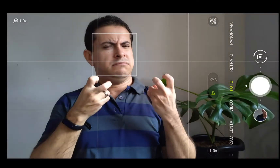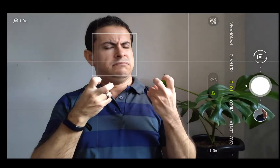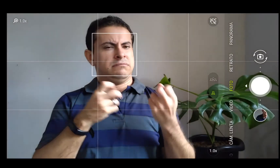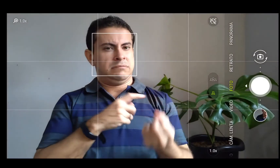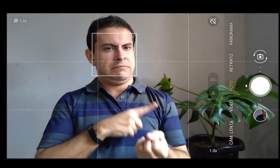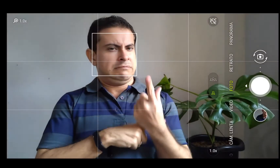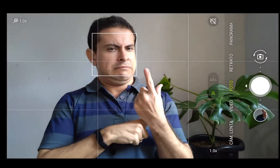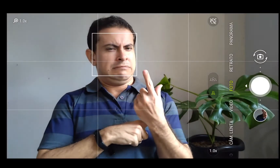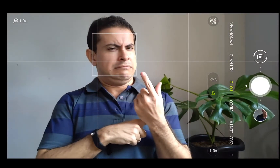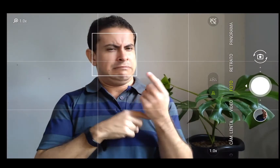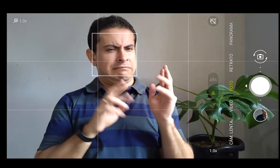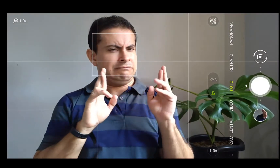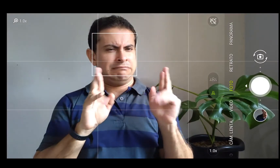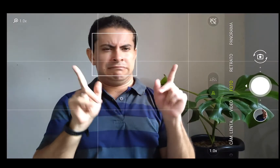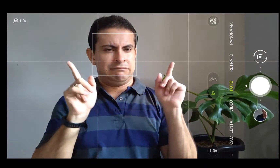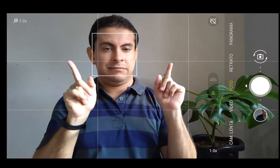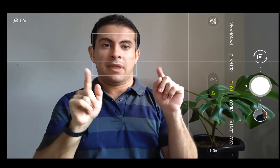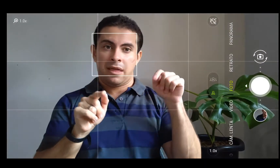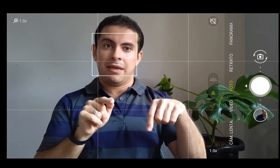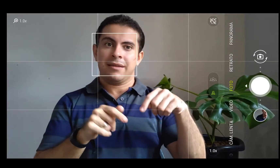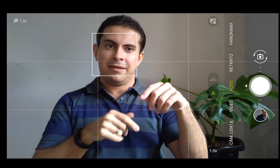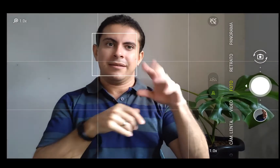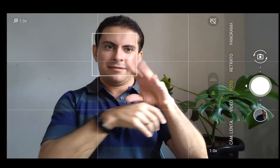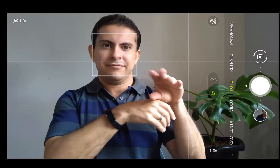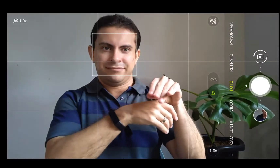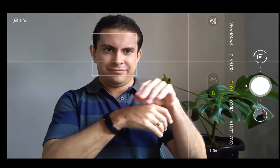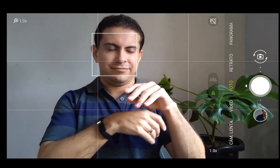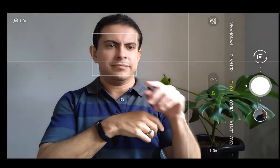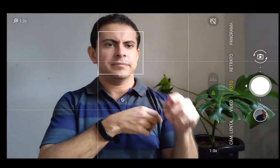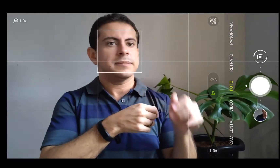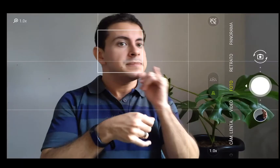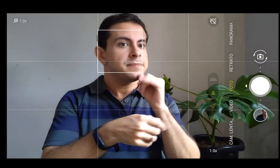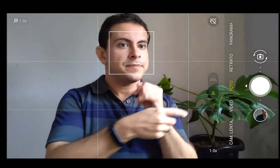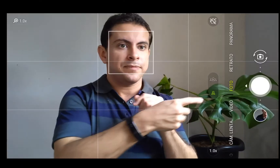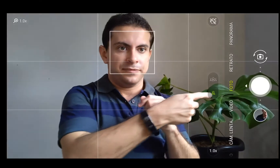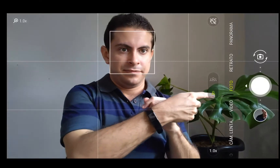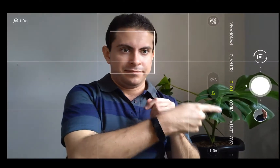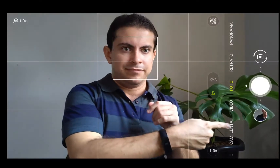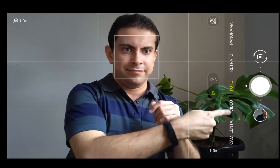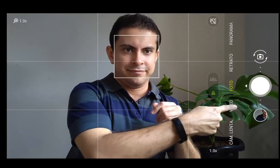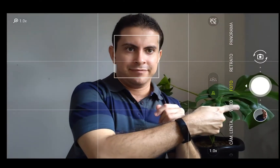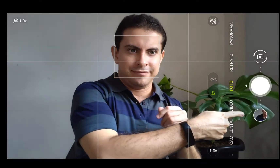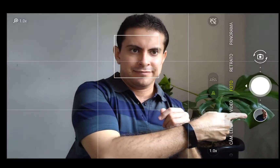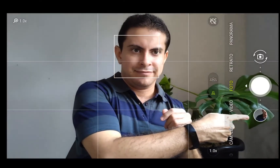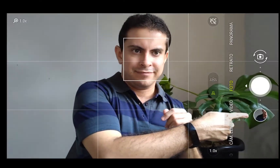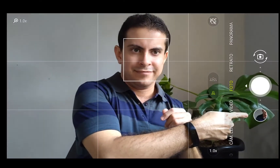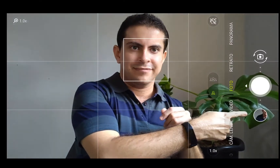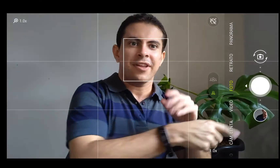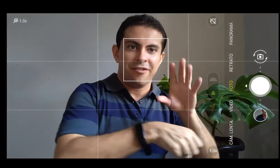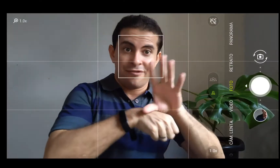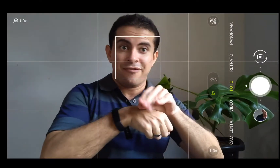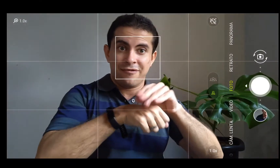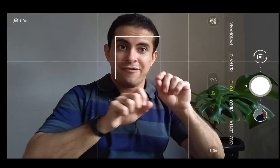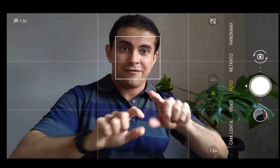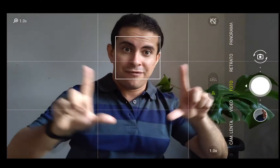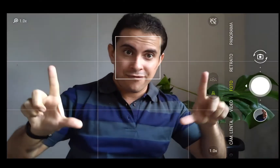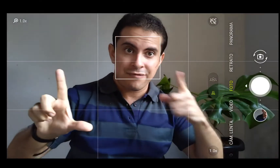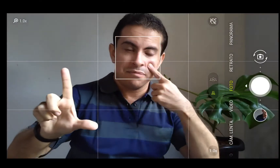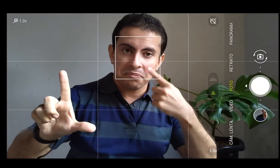app de câmera, por exemplo. Nós temos aqui os botões, né, para rever a foto. Aqui o botão de tirar a